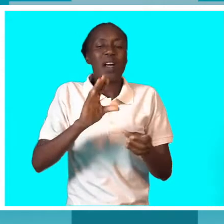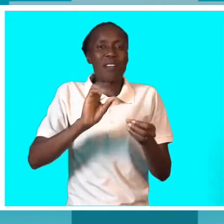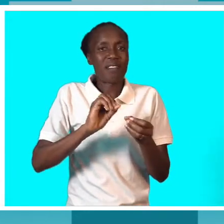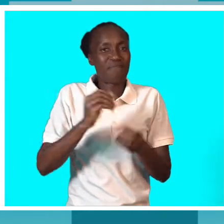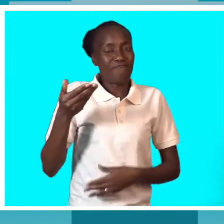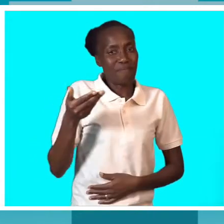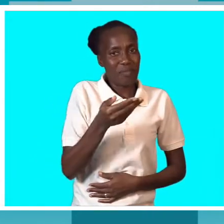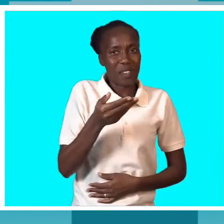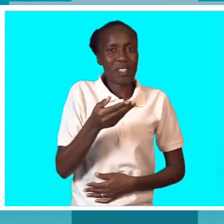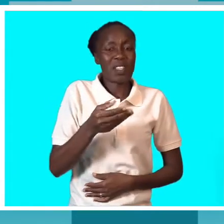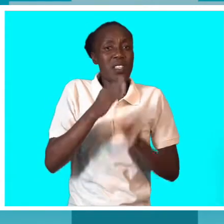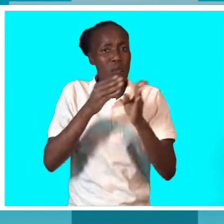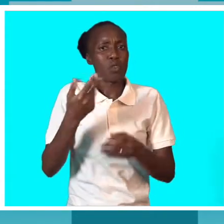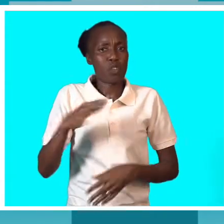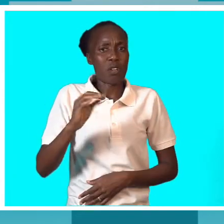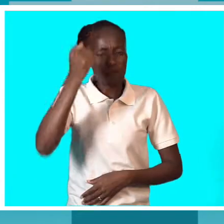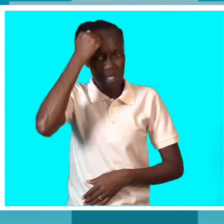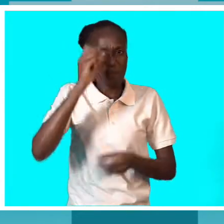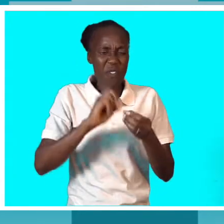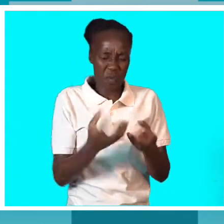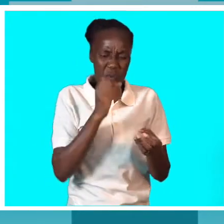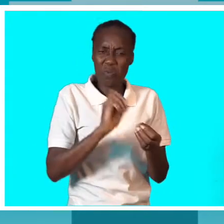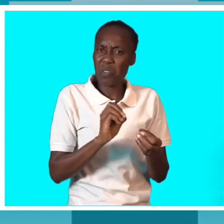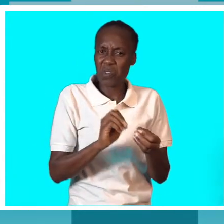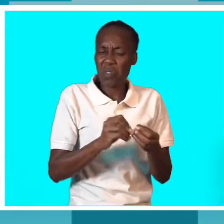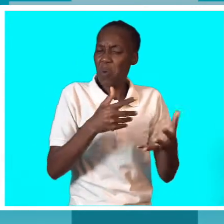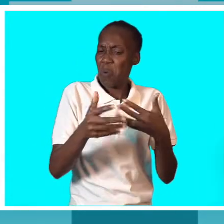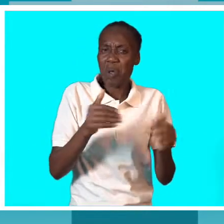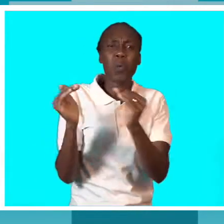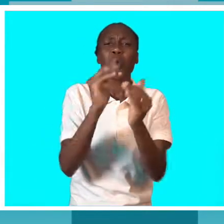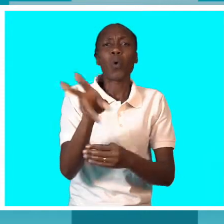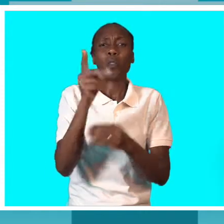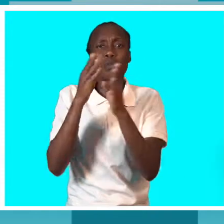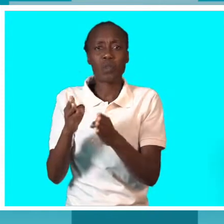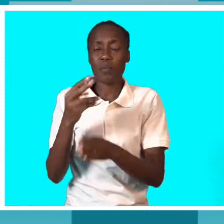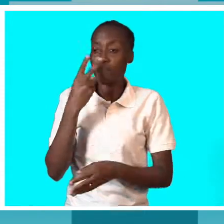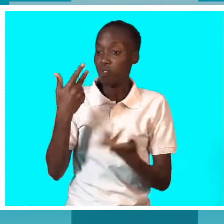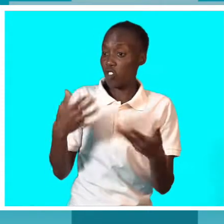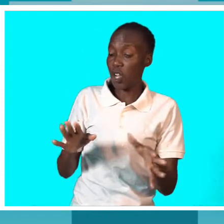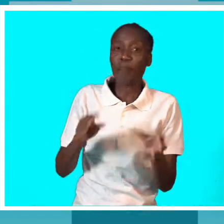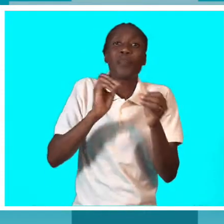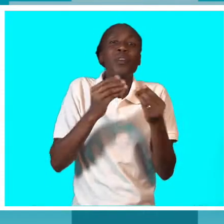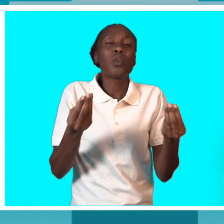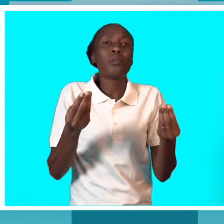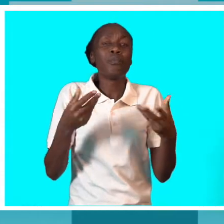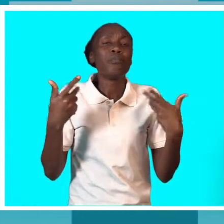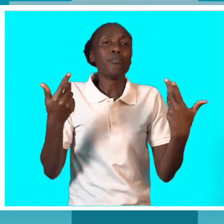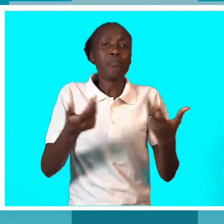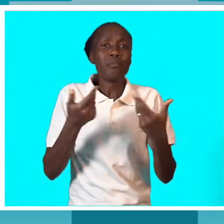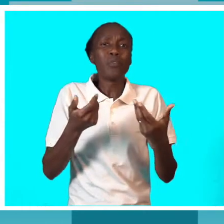se sabem fazer, elas podem fazer, e muito bem, como qualquer um pode fazer. Temos verificado um reduzido número de pessoas